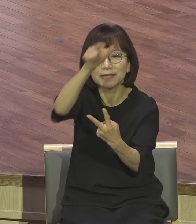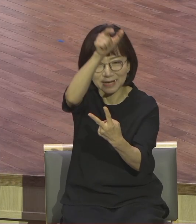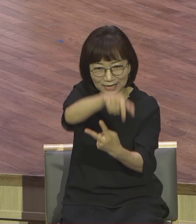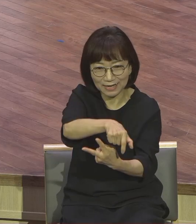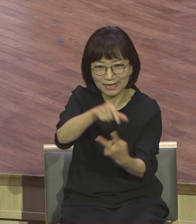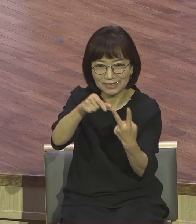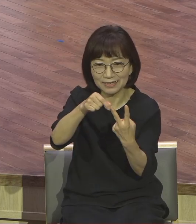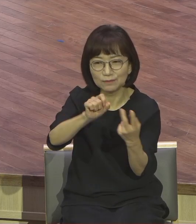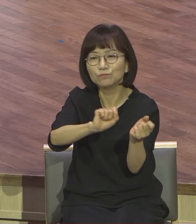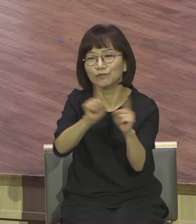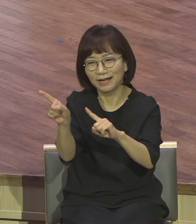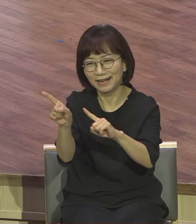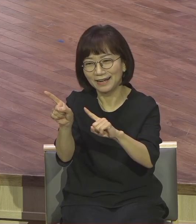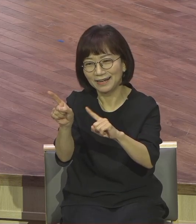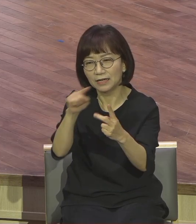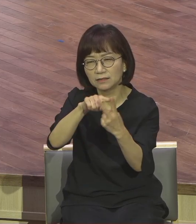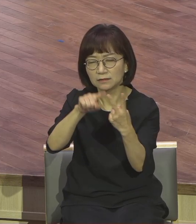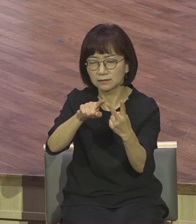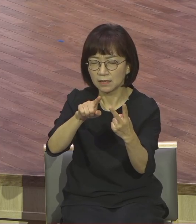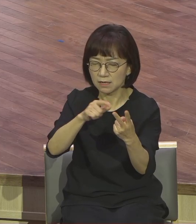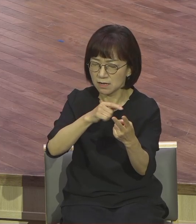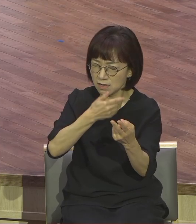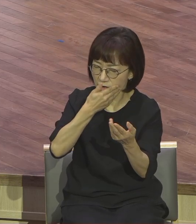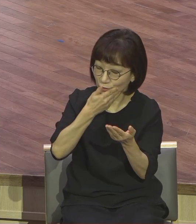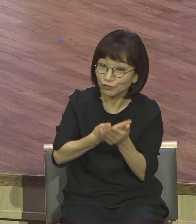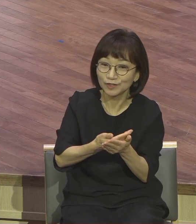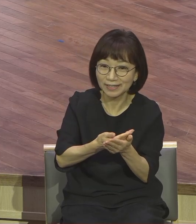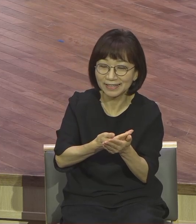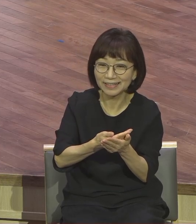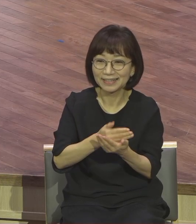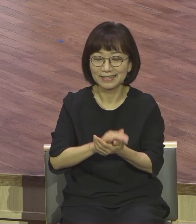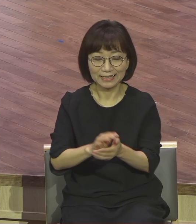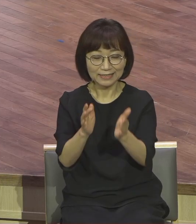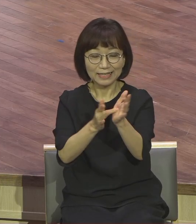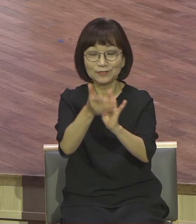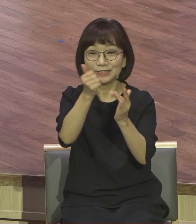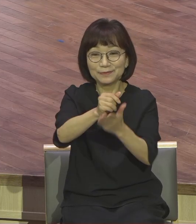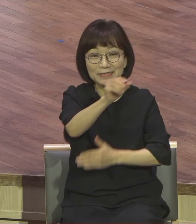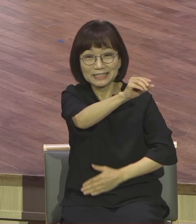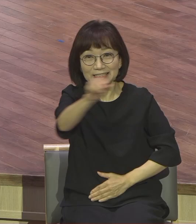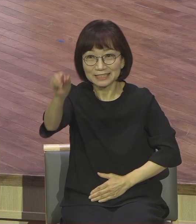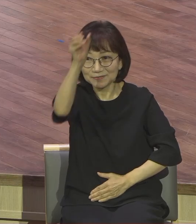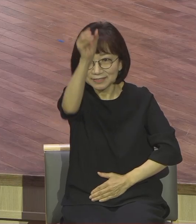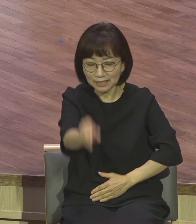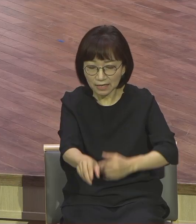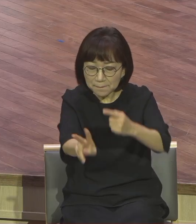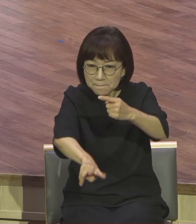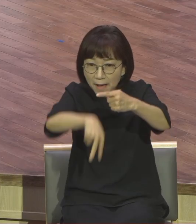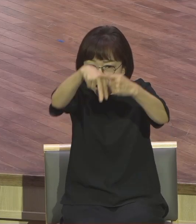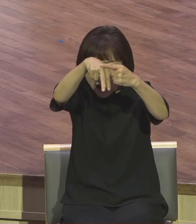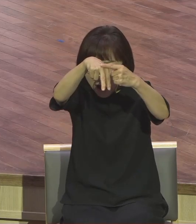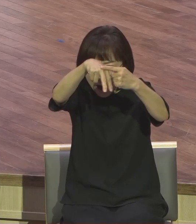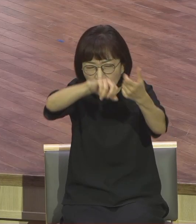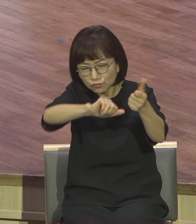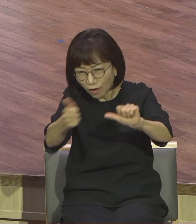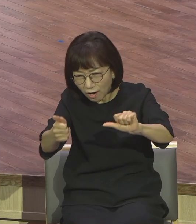기독교의 핵심 축이에요. 예수님께서 십자가를 지심으로 모든 죄와 저주